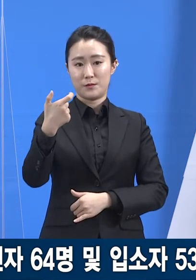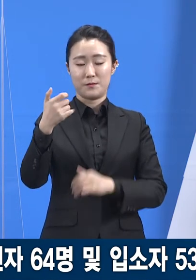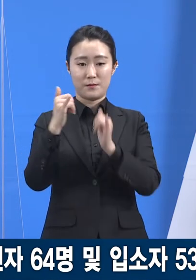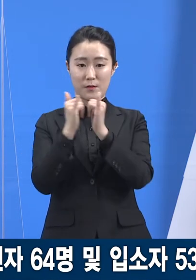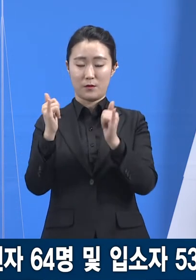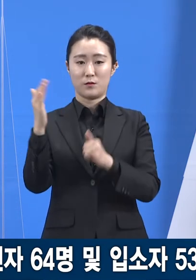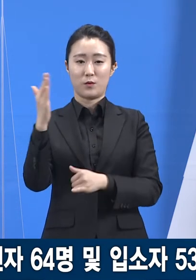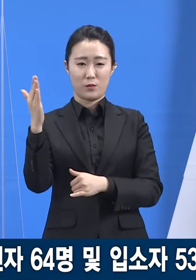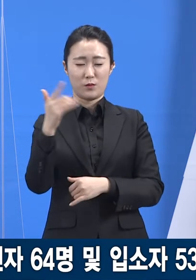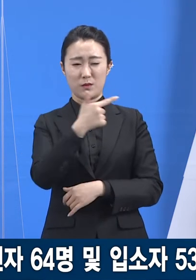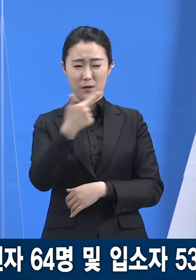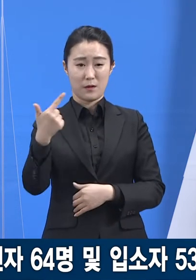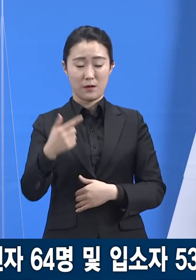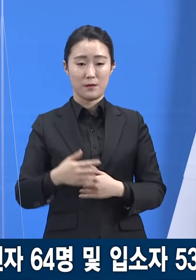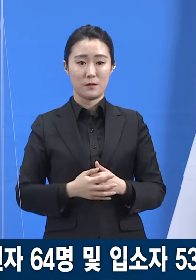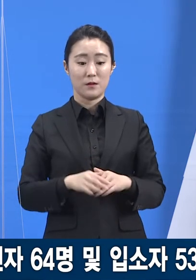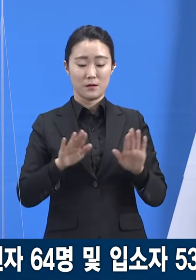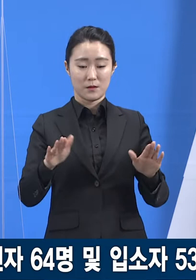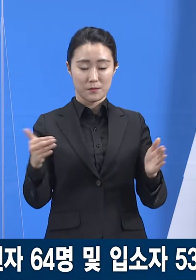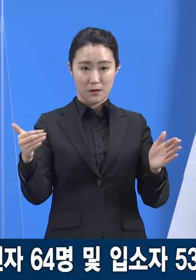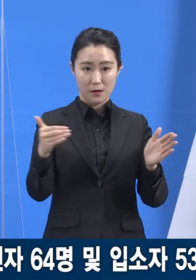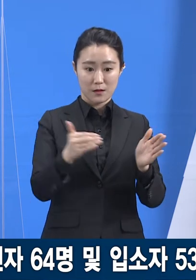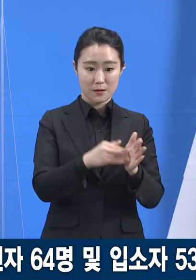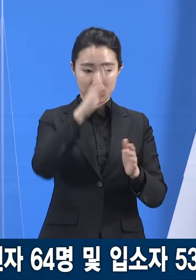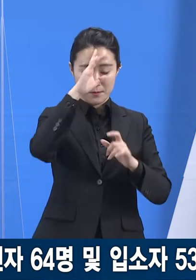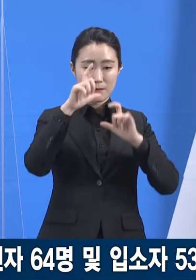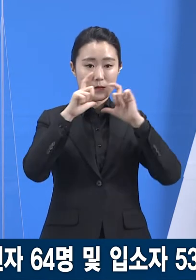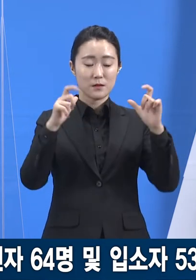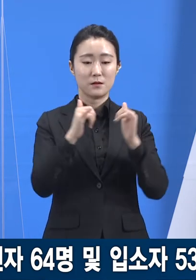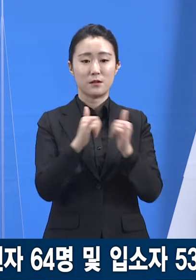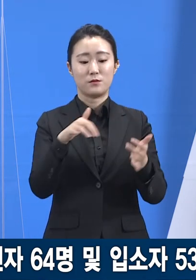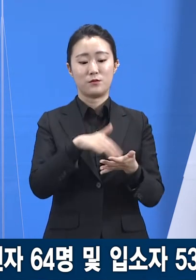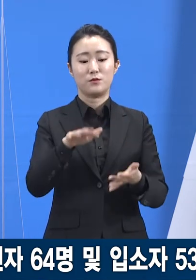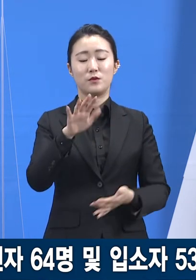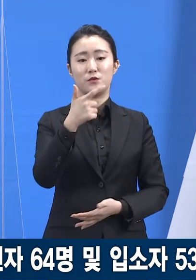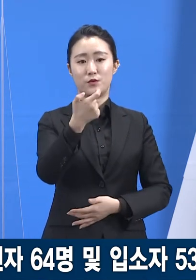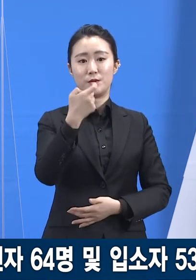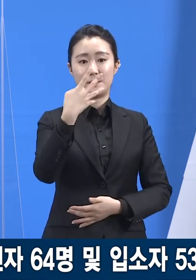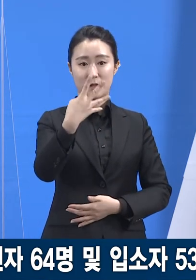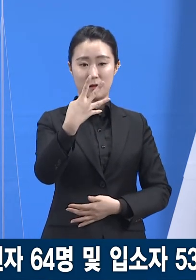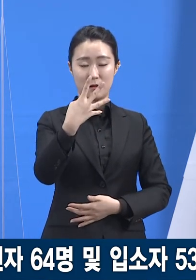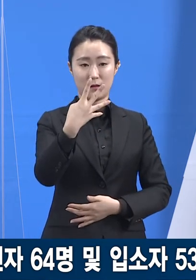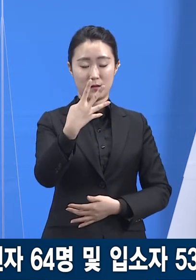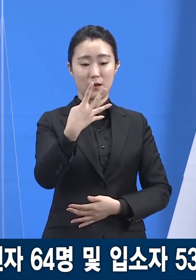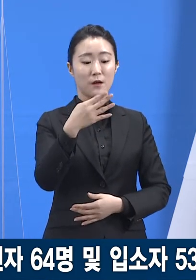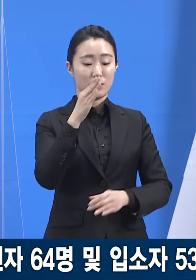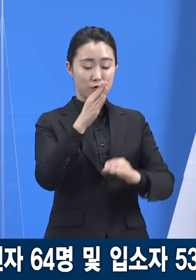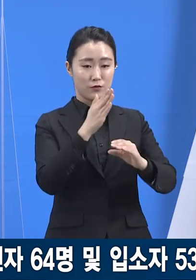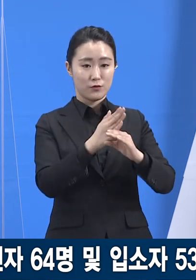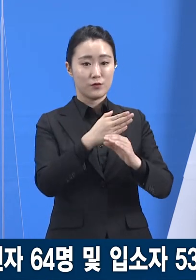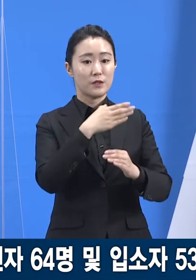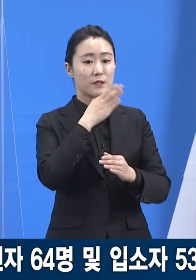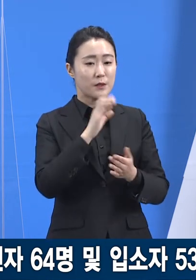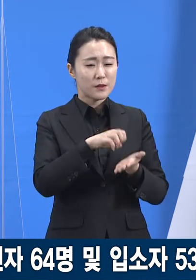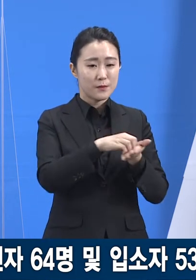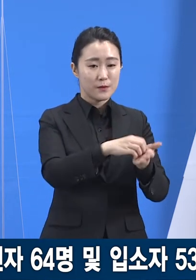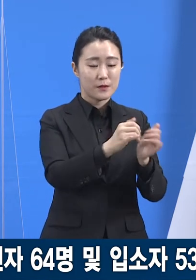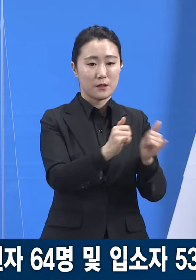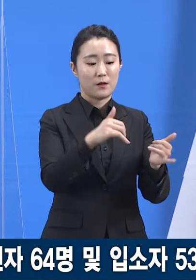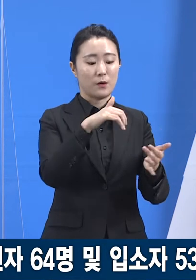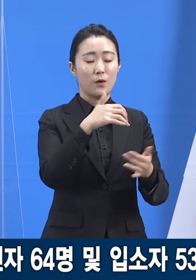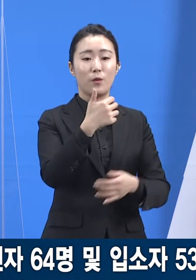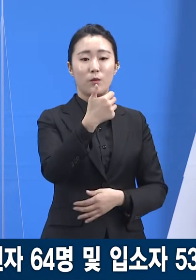해당 기관에서의 누적 확진자는 64명이고, 그 중 입소자가 53명입니다. 현재